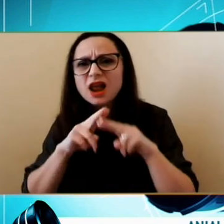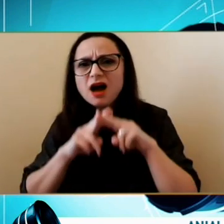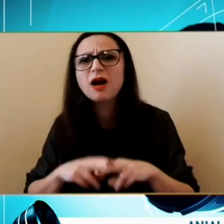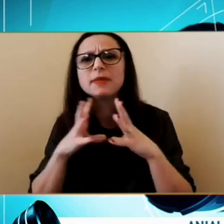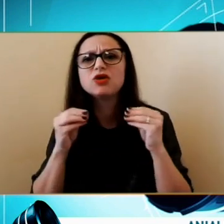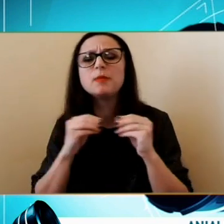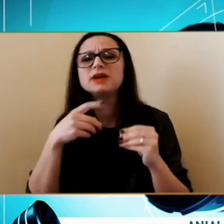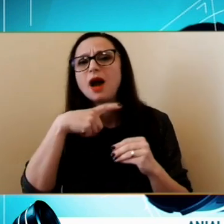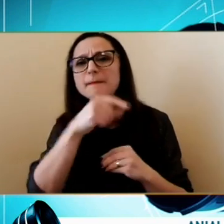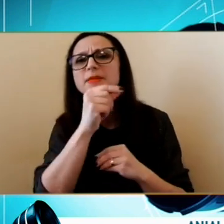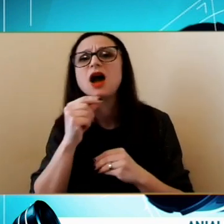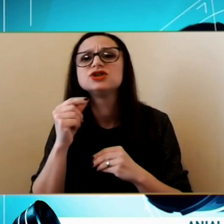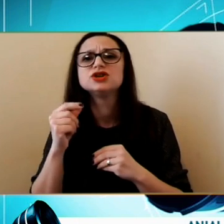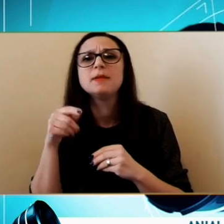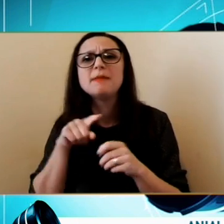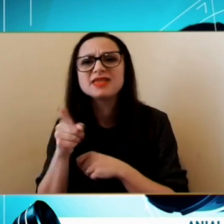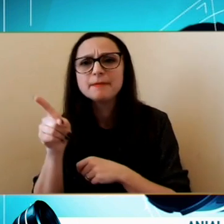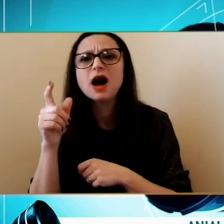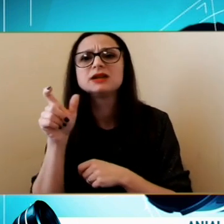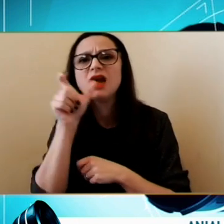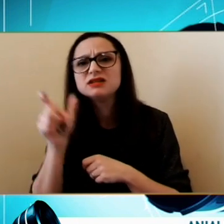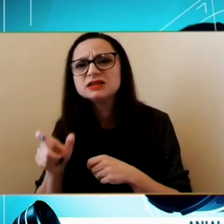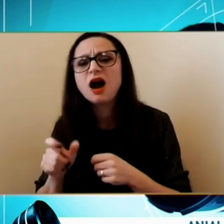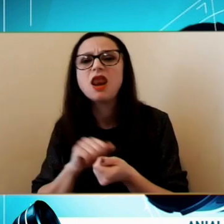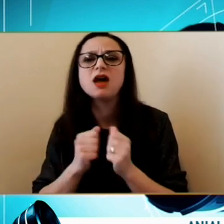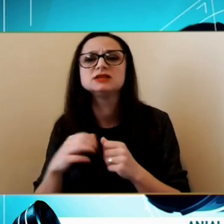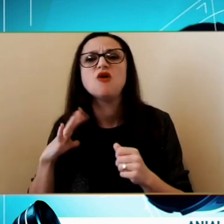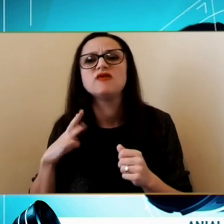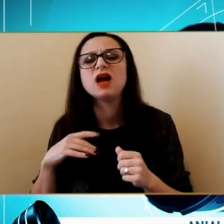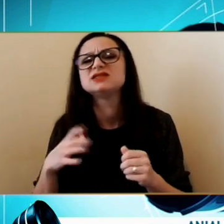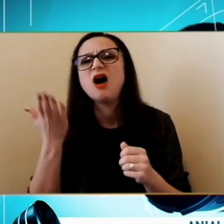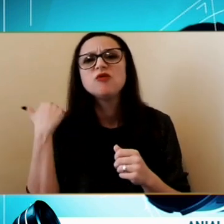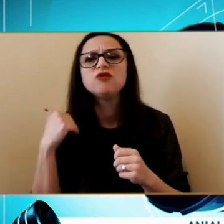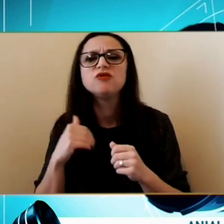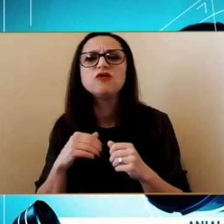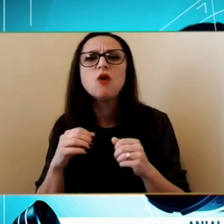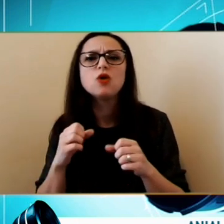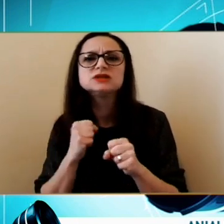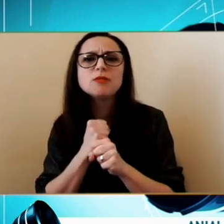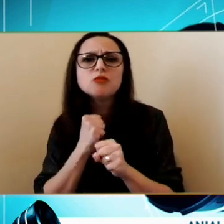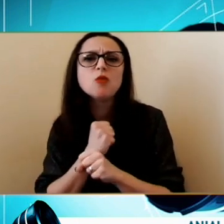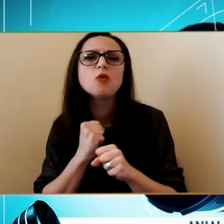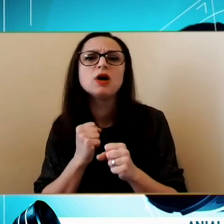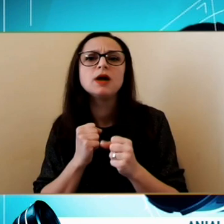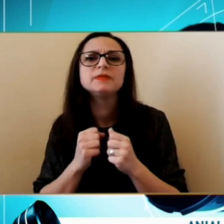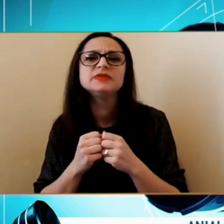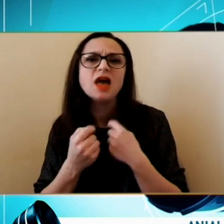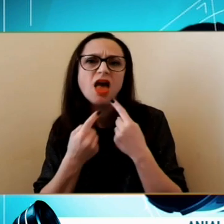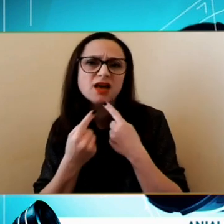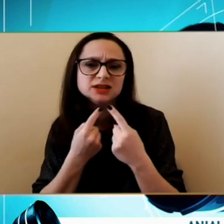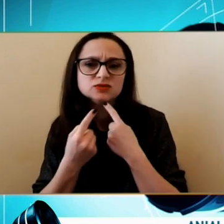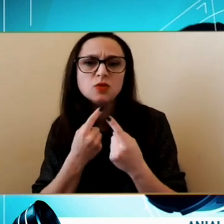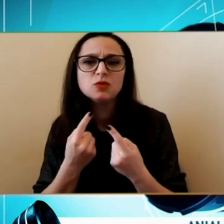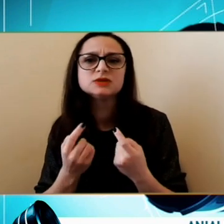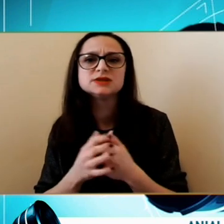departe În Italia Deci există Cazuri și cazuri A fost o muncă De lămurire Între ei De